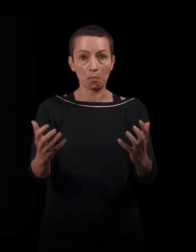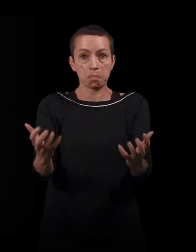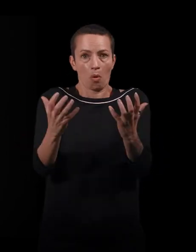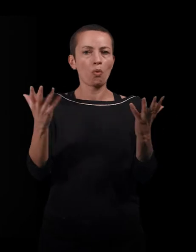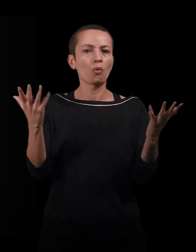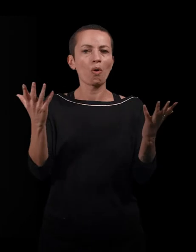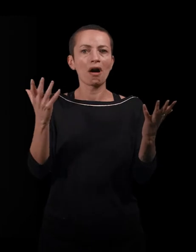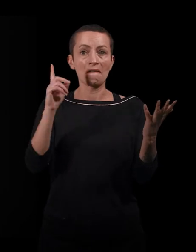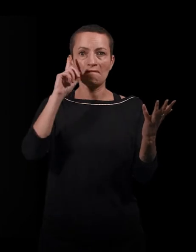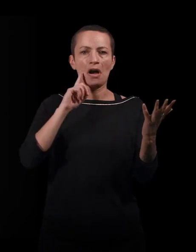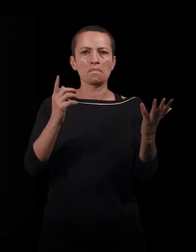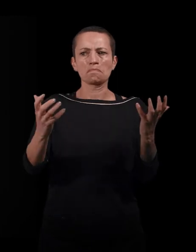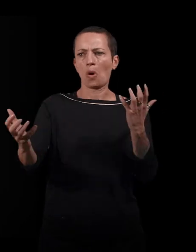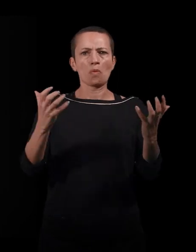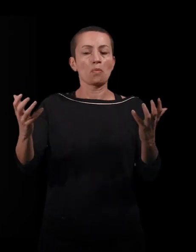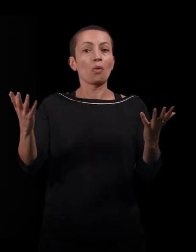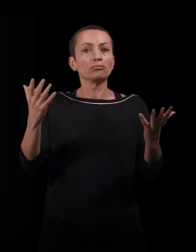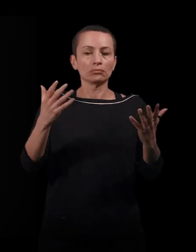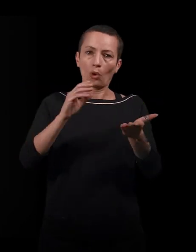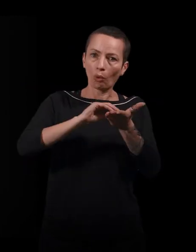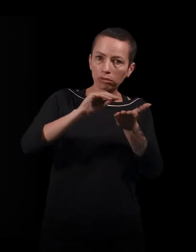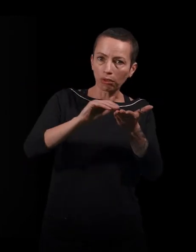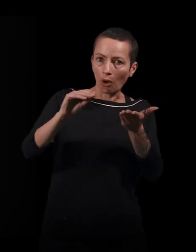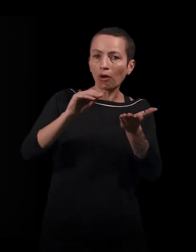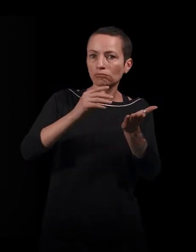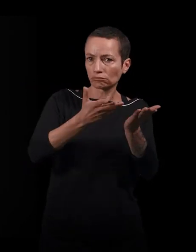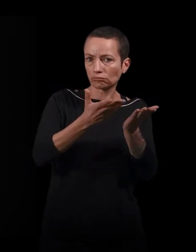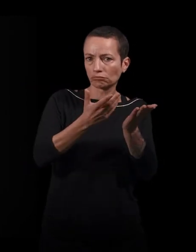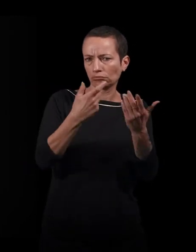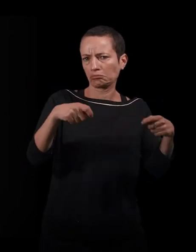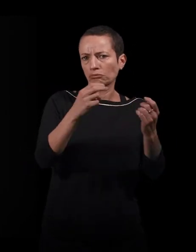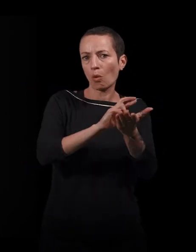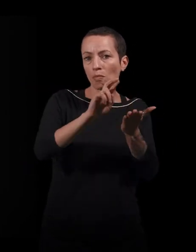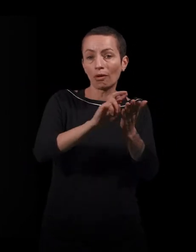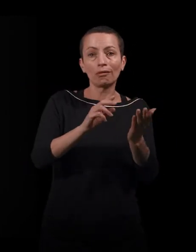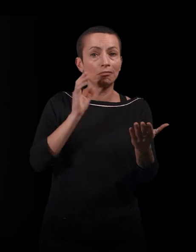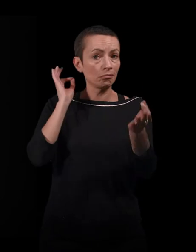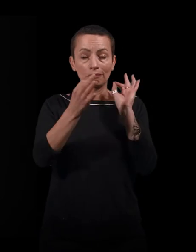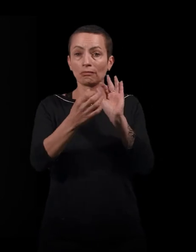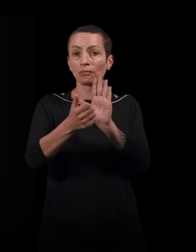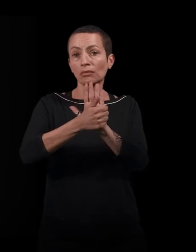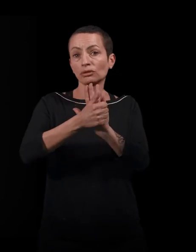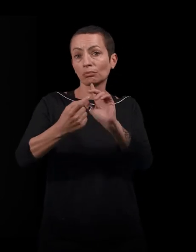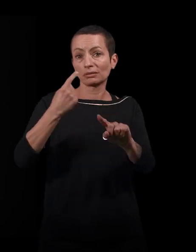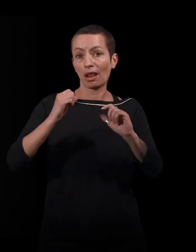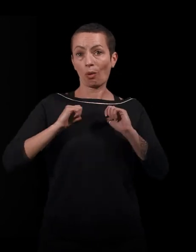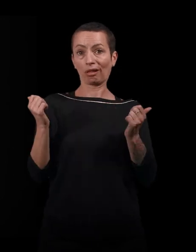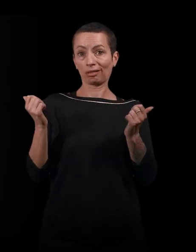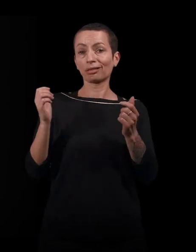par la présence des femmes, à la fois comme auteurs de nombreux romans, mais aussi comme héroïnes de récits